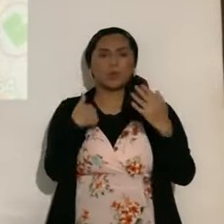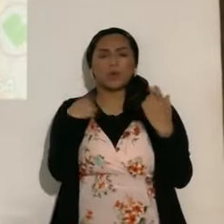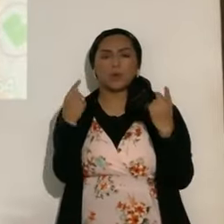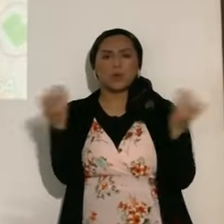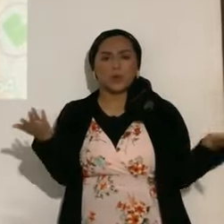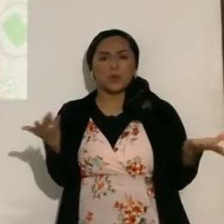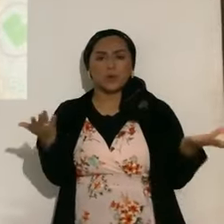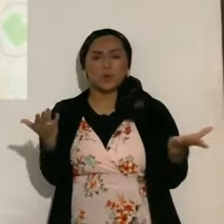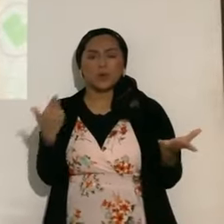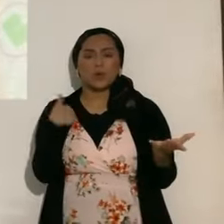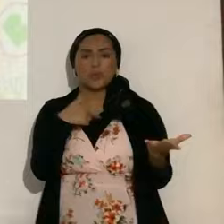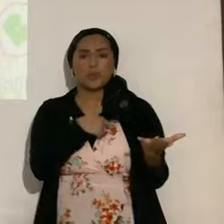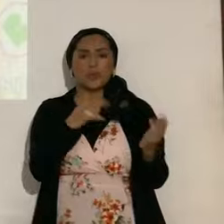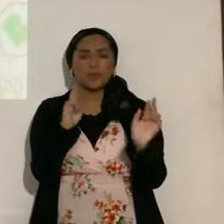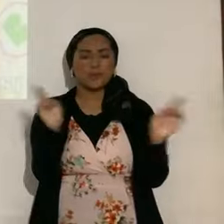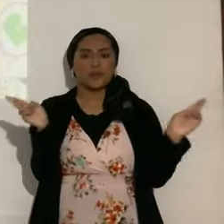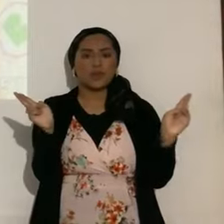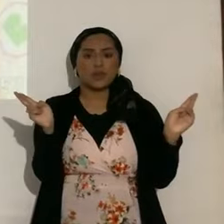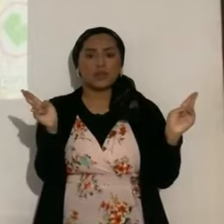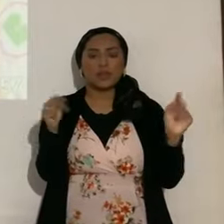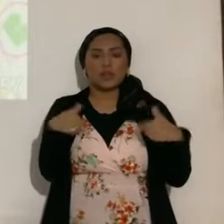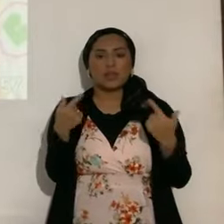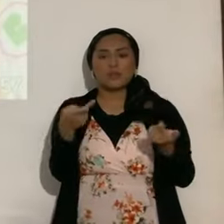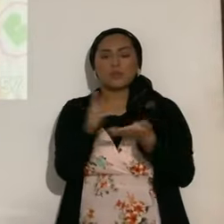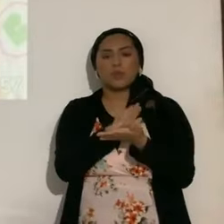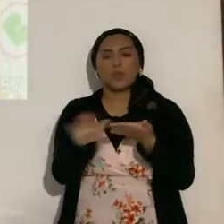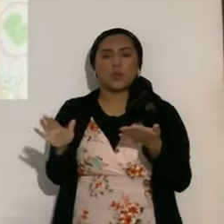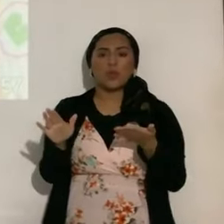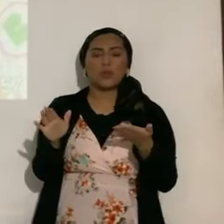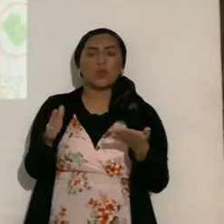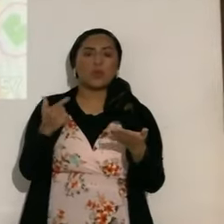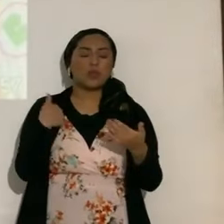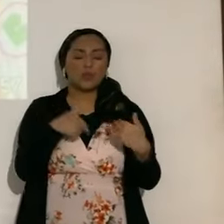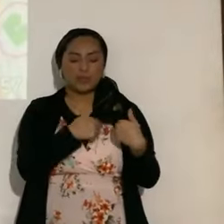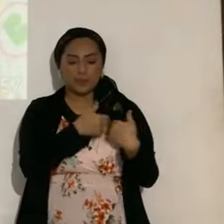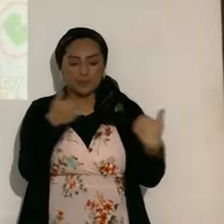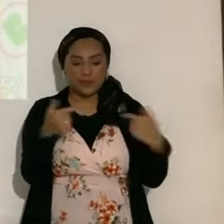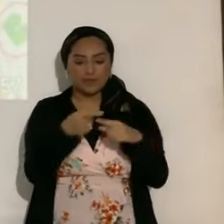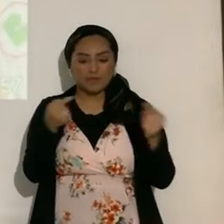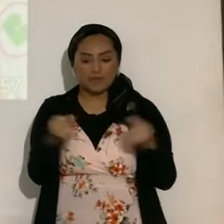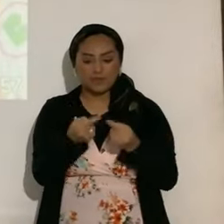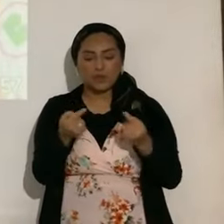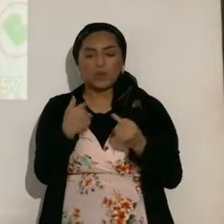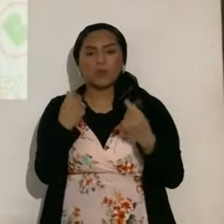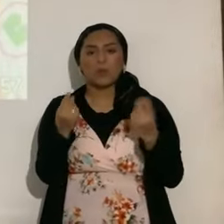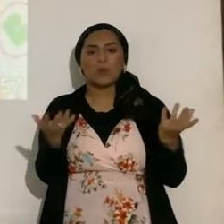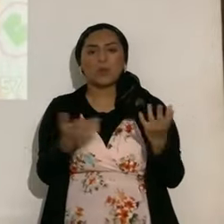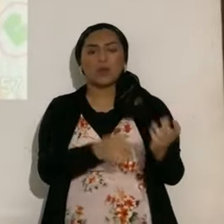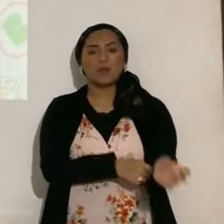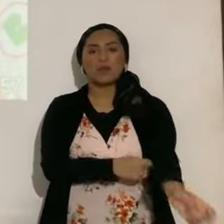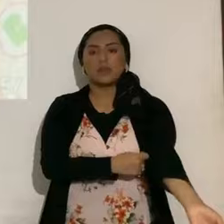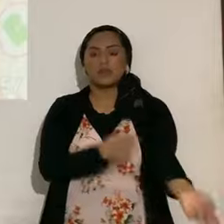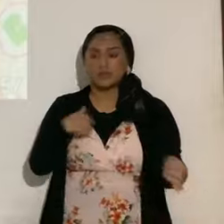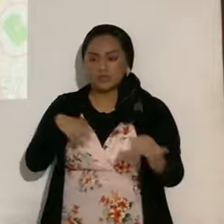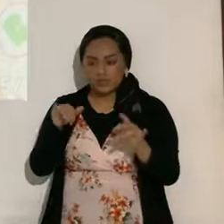a hacer, los que ya estamos, los que ya estamos en santidad, que estamos apartados del pecado, a mantener, no es así, aún mejor,